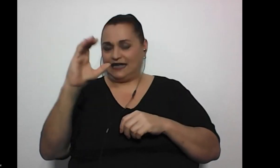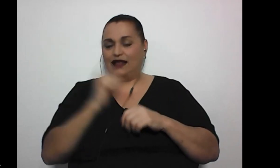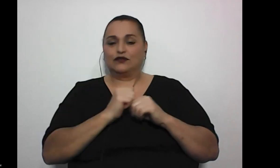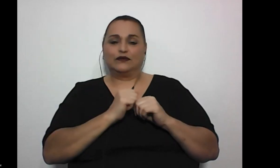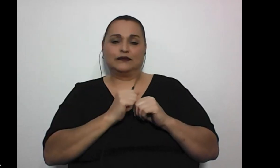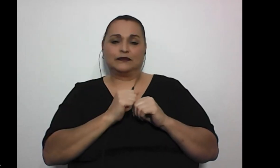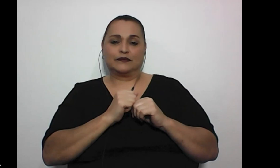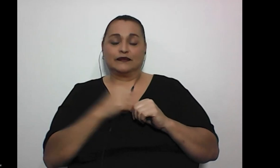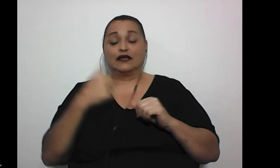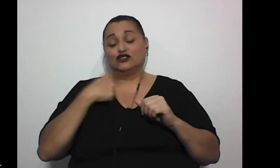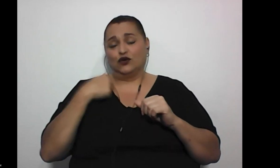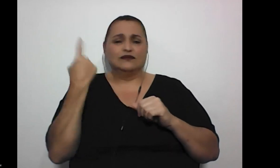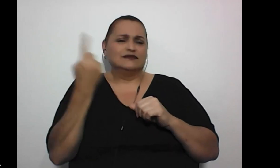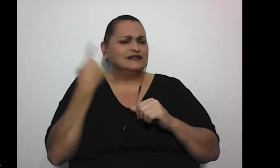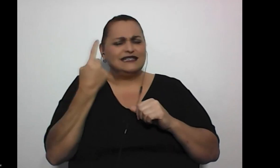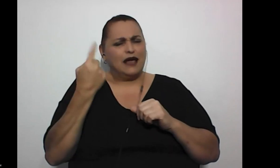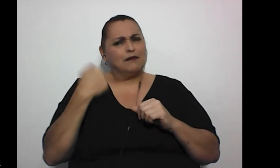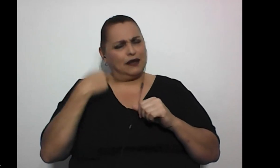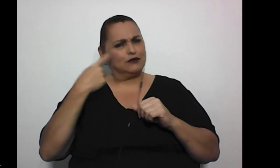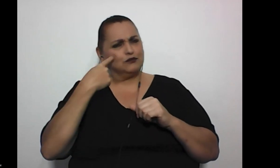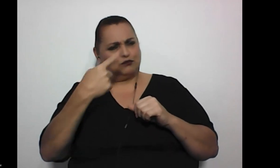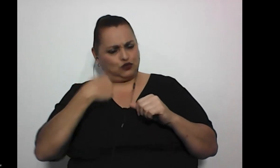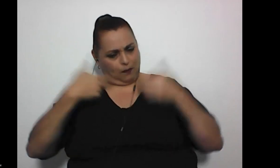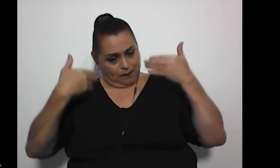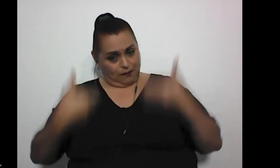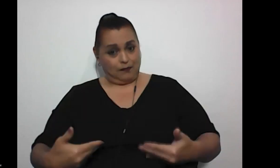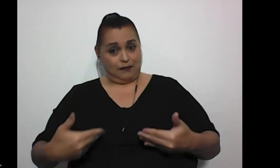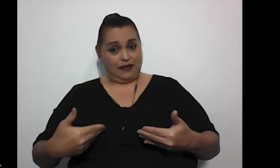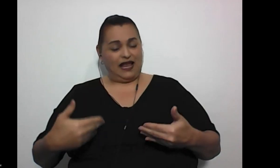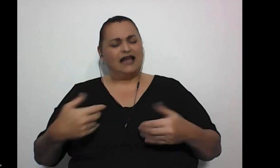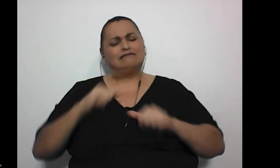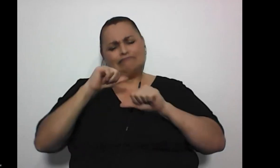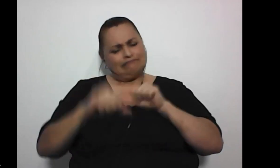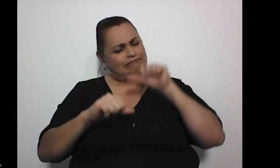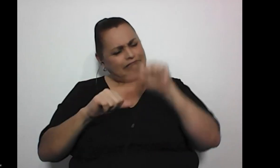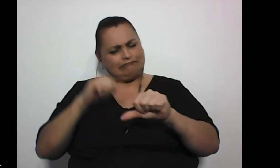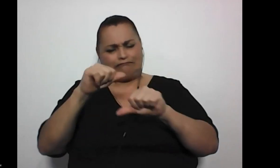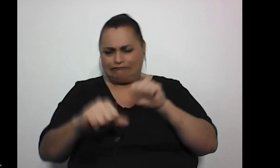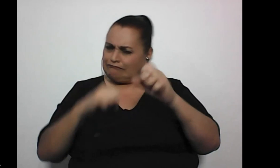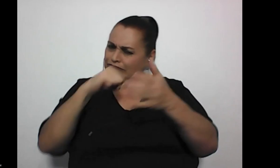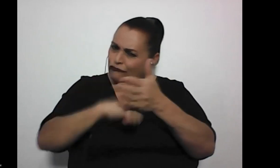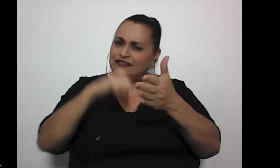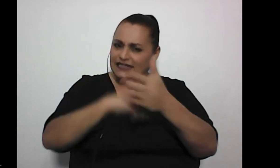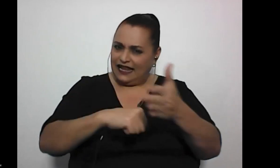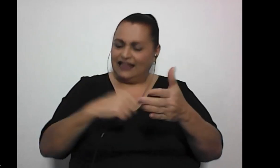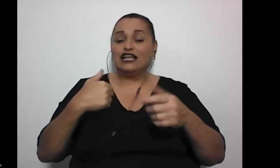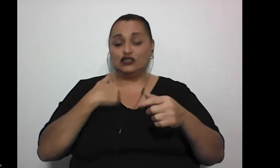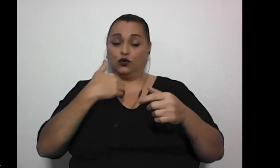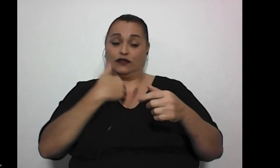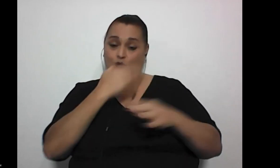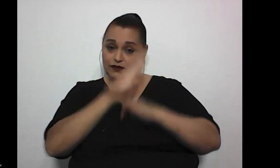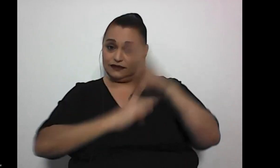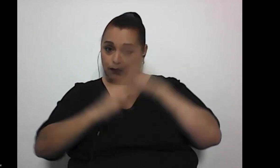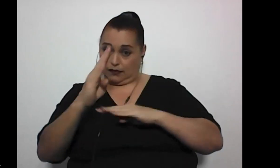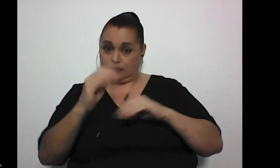y bueno, yo siempre me he considerado una persona muy resiliente, ¿verdad? raíz de, bueno, tengo una discapacidad,